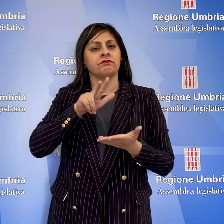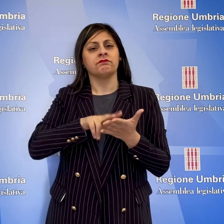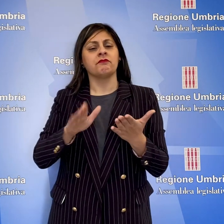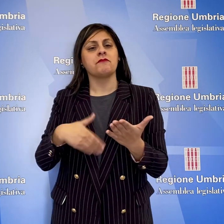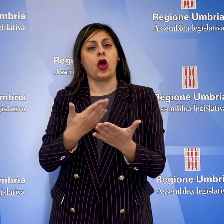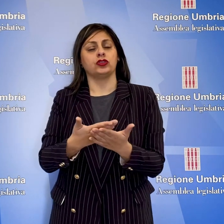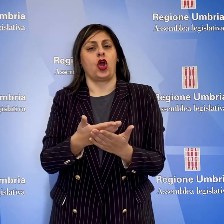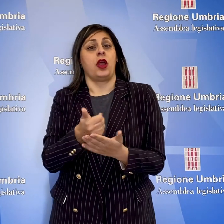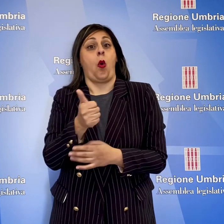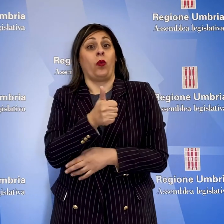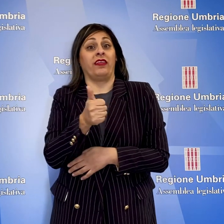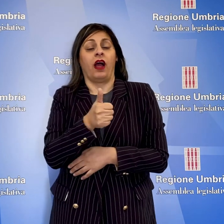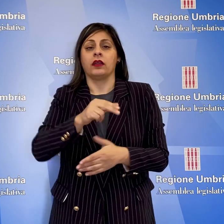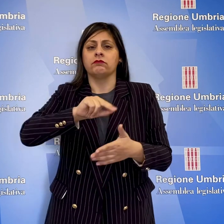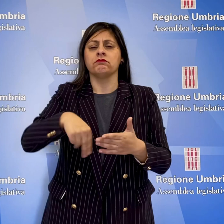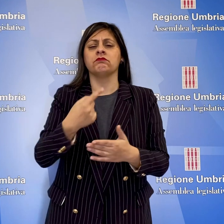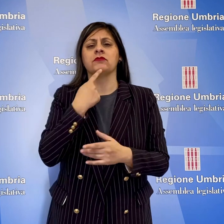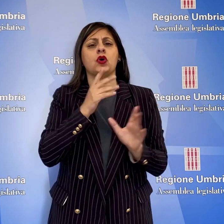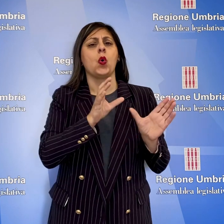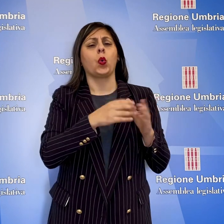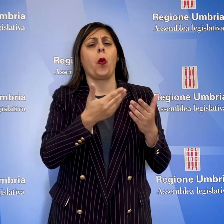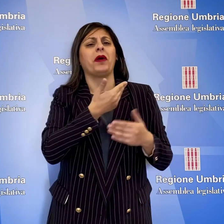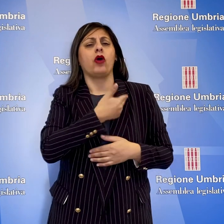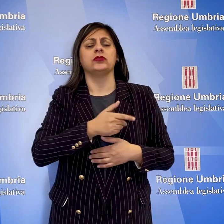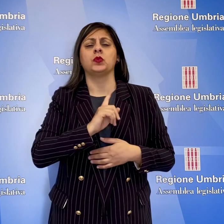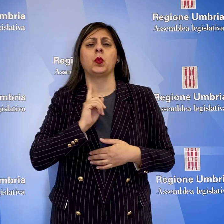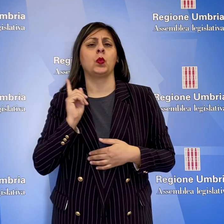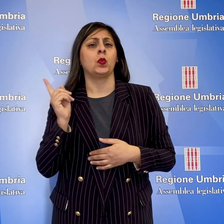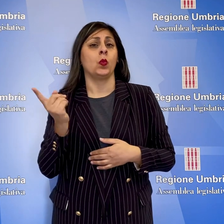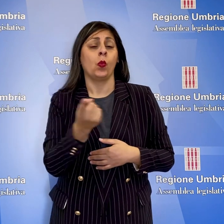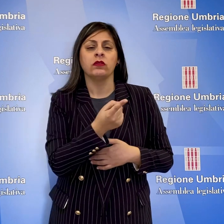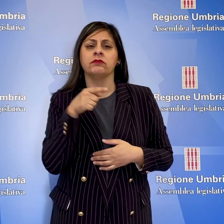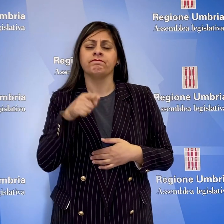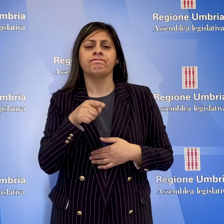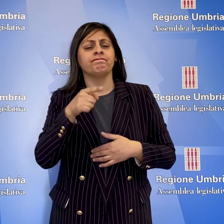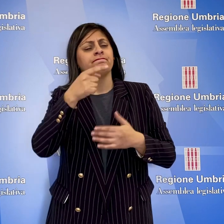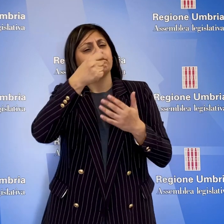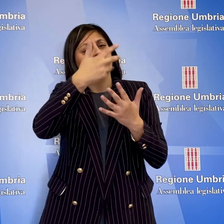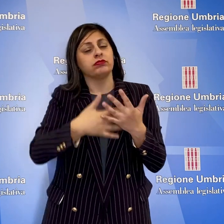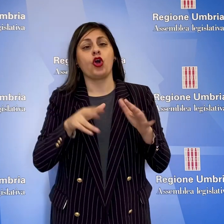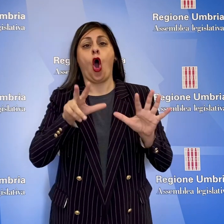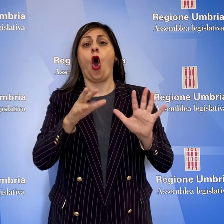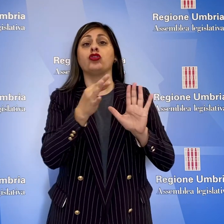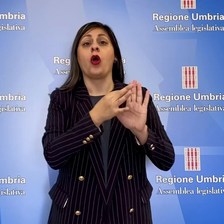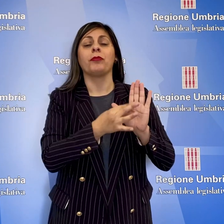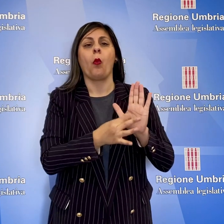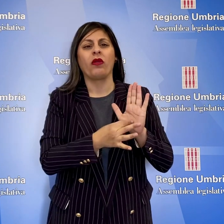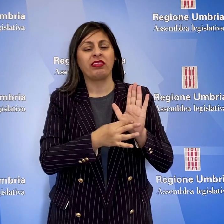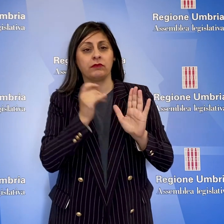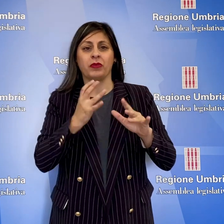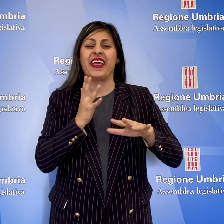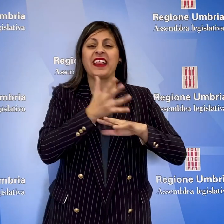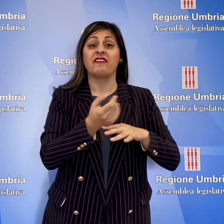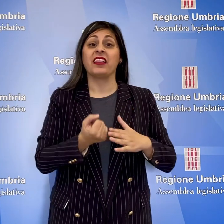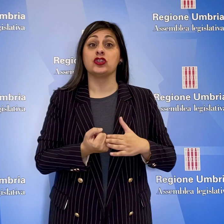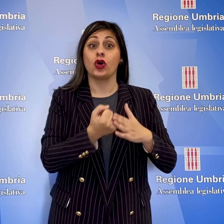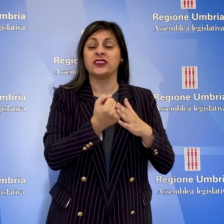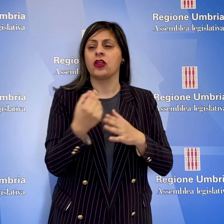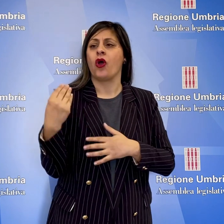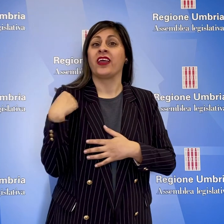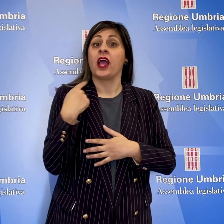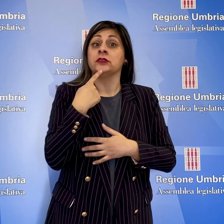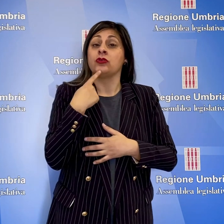ha approvato una mozione unitaria sottoscritta da tutti i gruppi consigliari che declina in otto punti interventi di sostegno